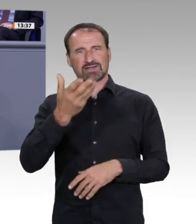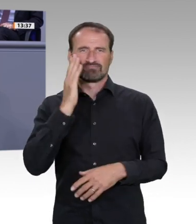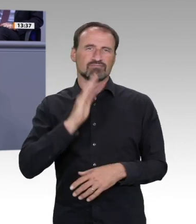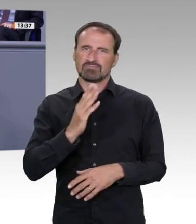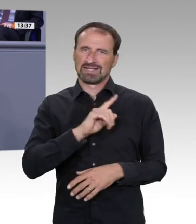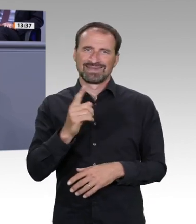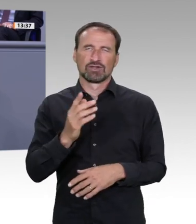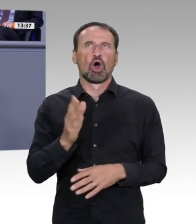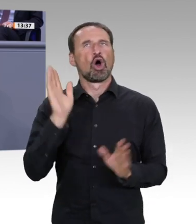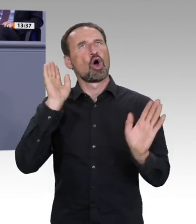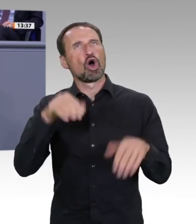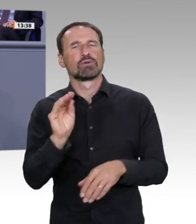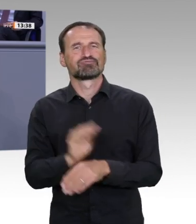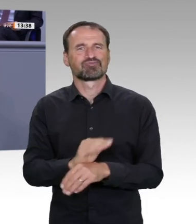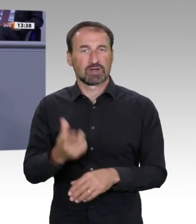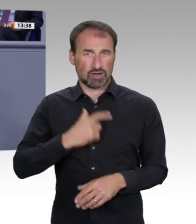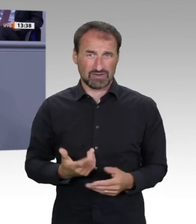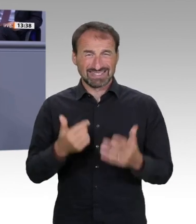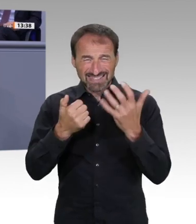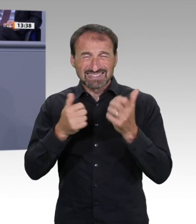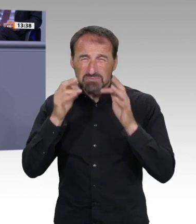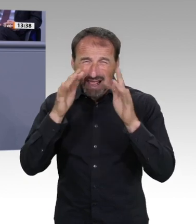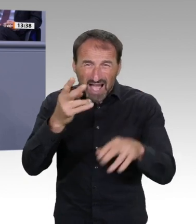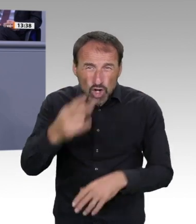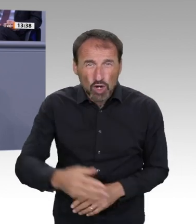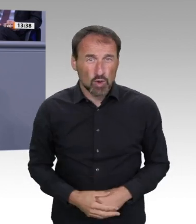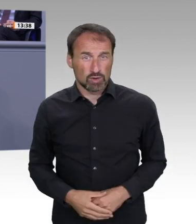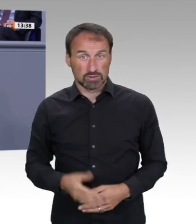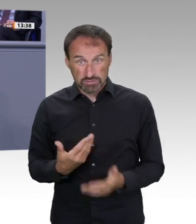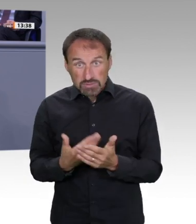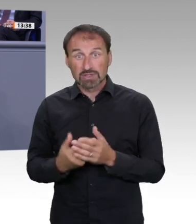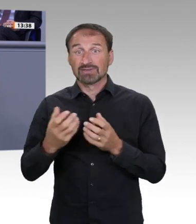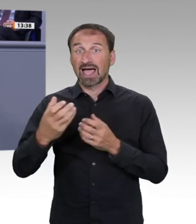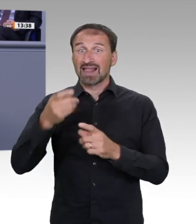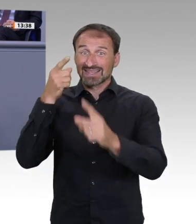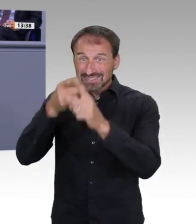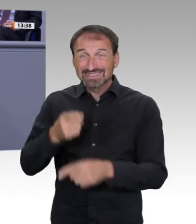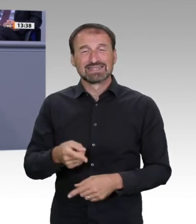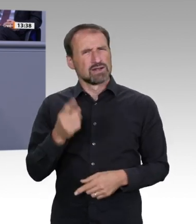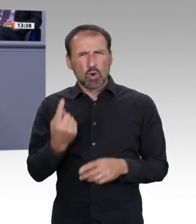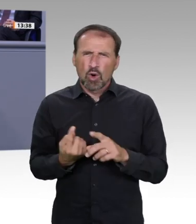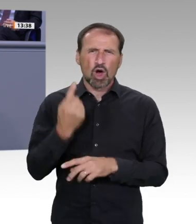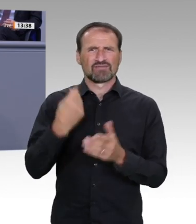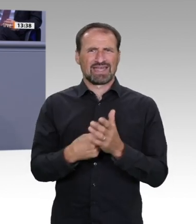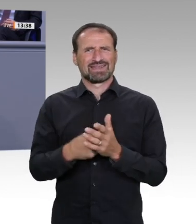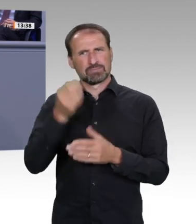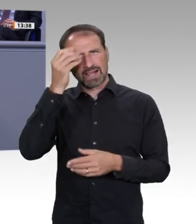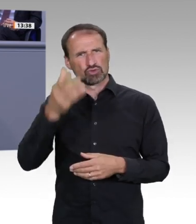liegen, wenn Sachsen schafft, innerhalb des ersten Jahres die Hälfte der Mittel abzurufen. Da muss es andere Gründe haben. Und deshalb machen Sie hier nicht